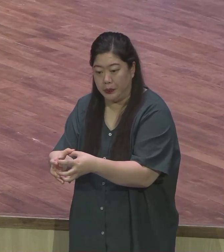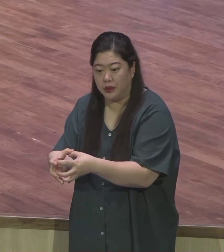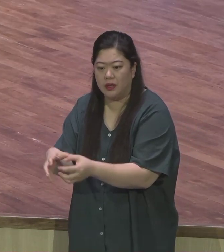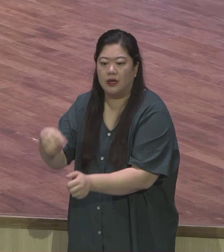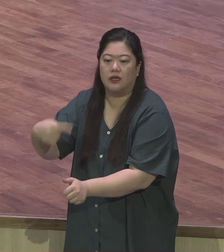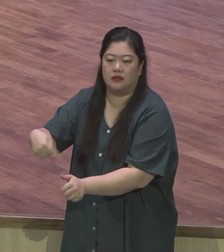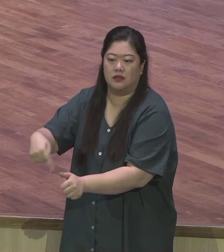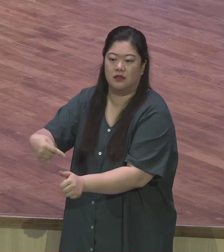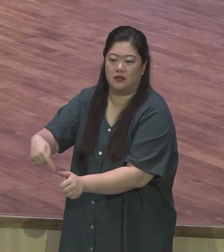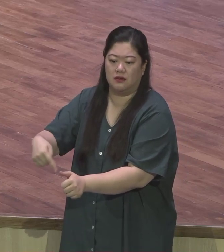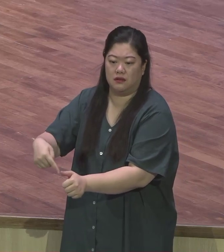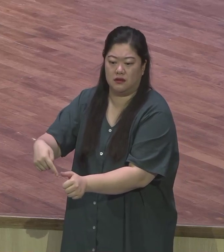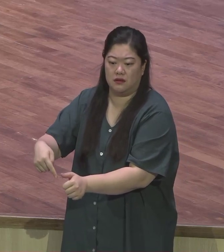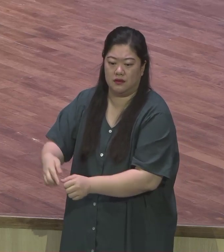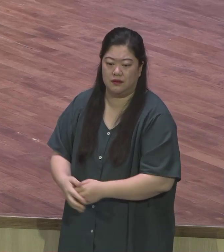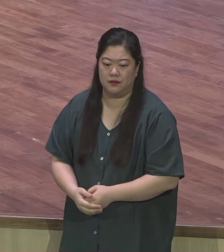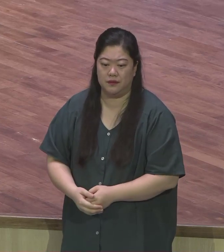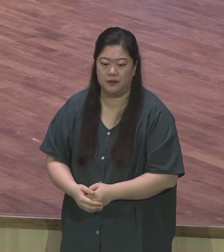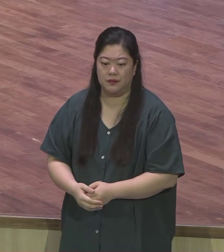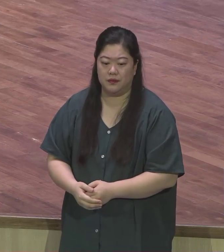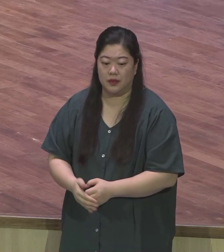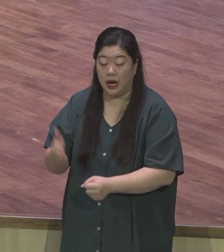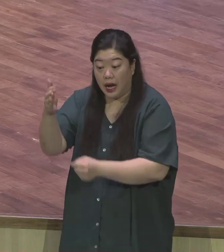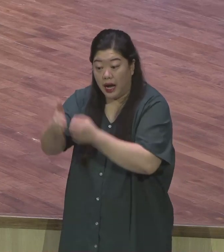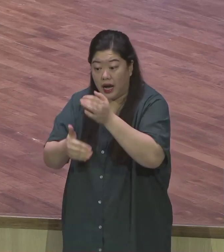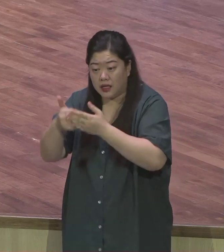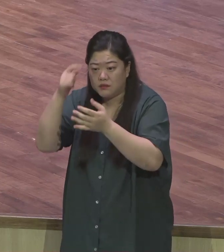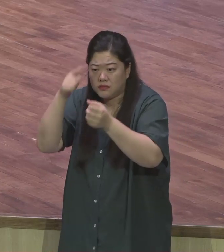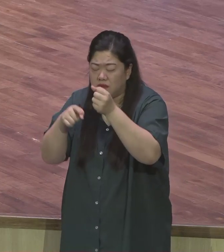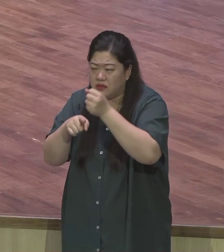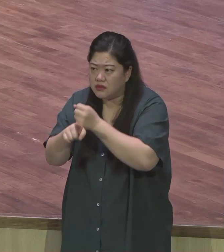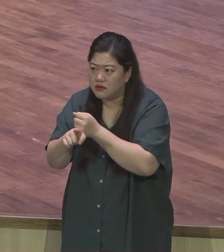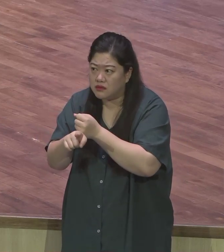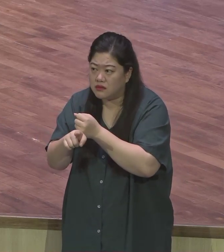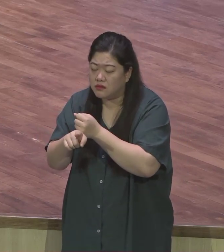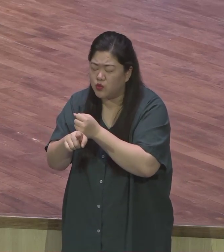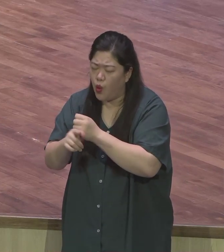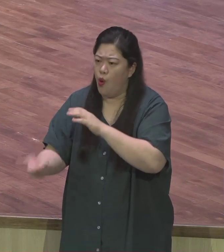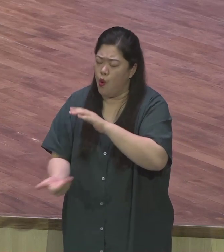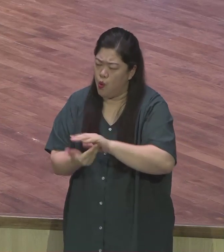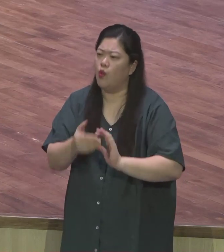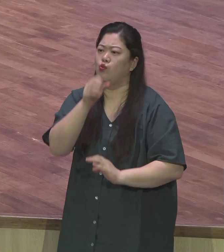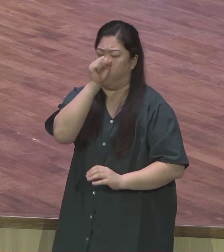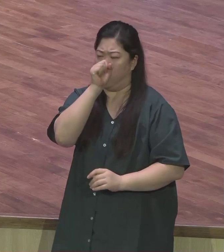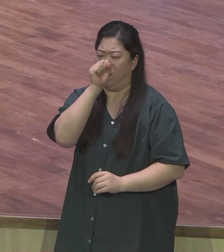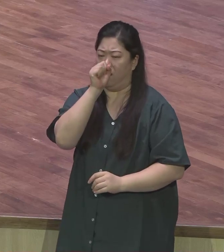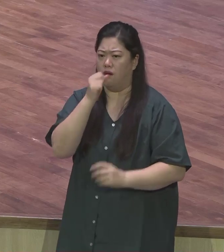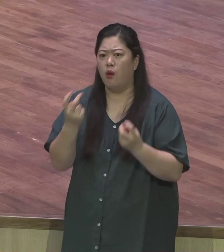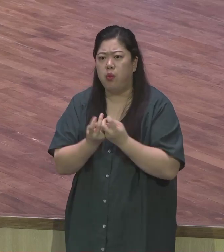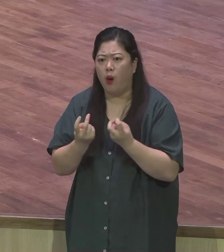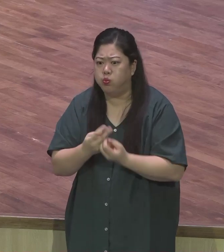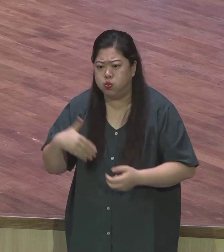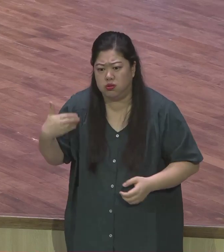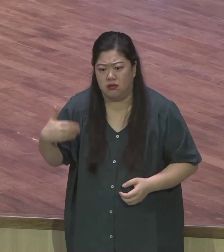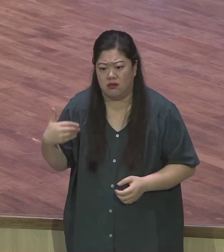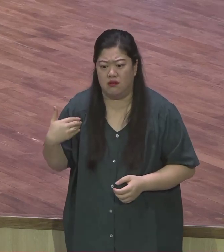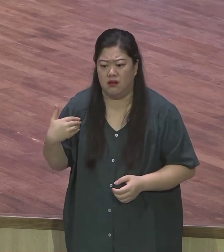이 땅에서 어떻게 하나님의 뜻을 이루는 삶을 살 수 있는지 바로 소수의 제자들에게 구체적으로 말씀을 주고